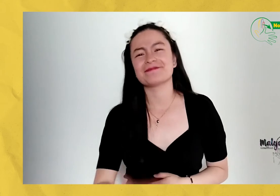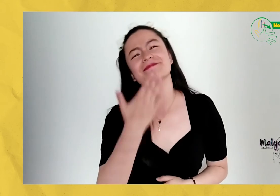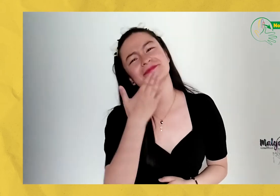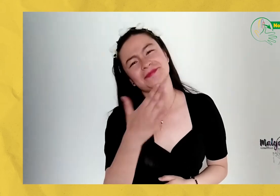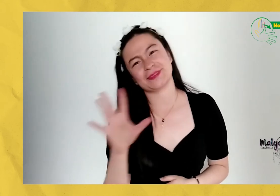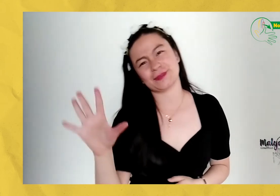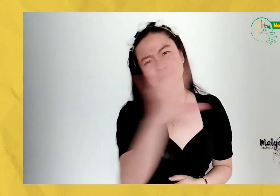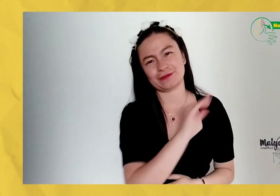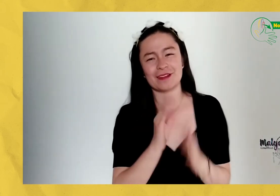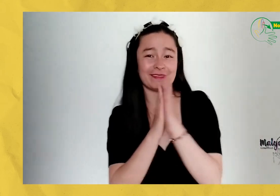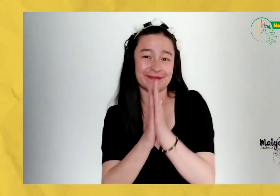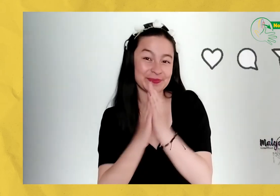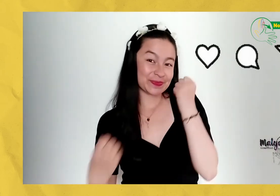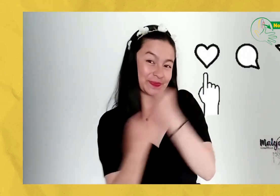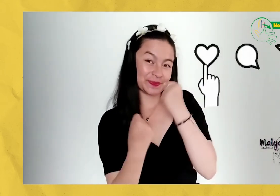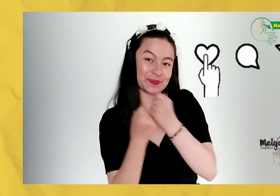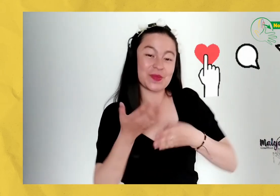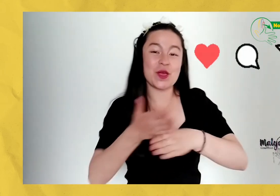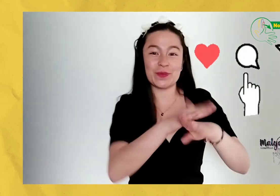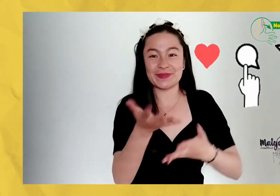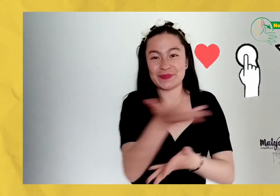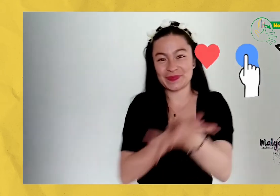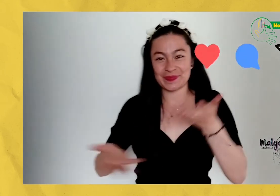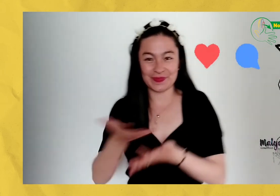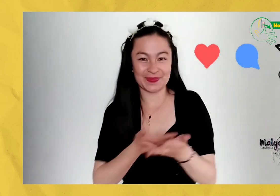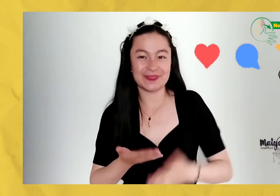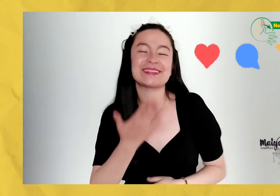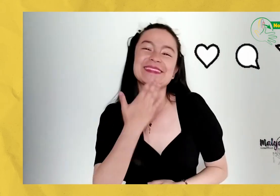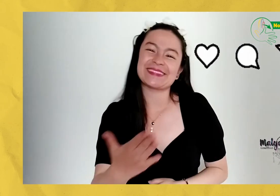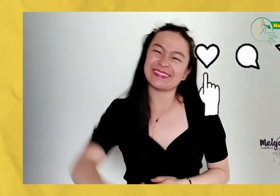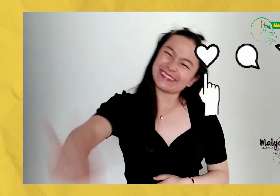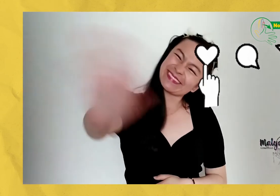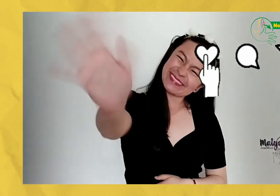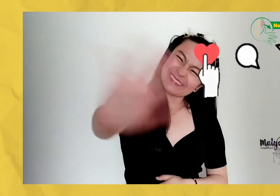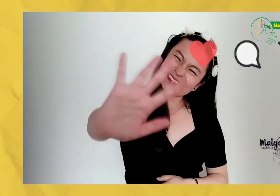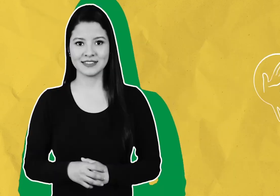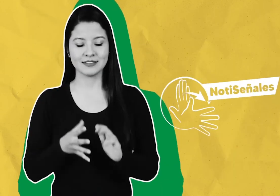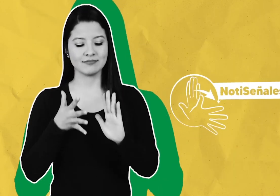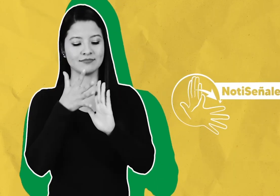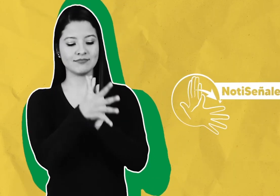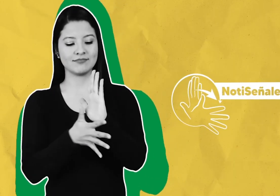Gracias a todos. Para apoyarme pueden compartir mis publicaciones. Gracias, hasta luego. ¡Gracias!